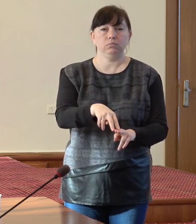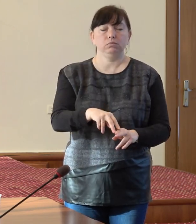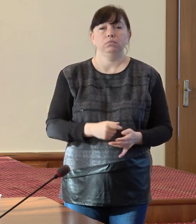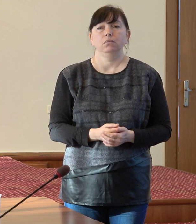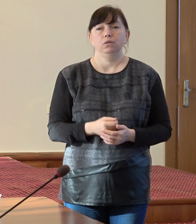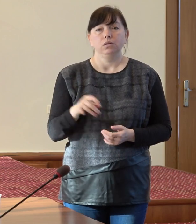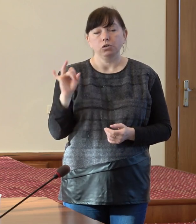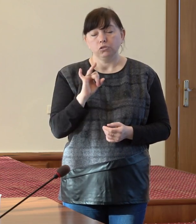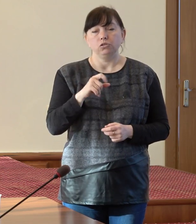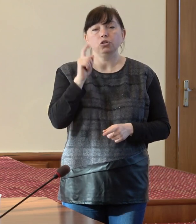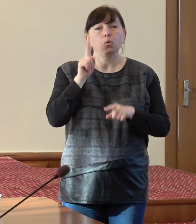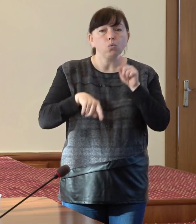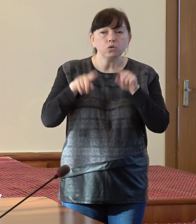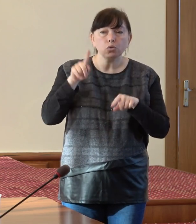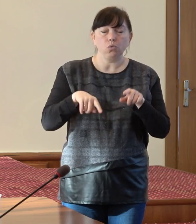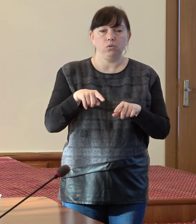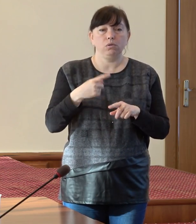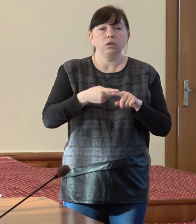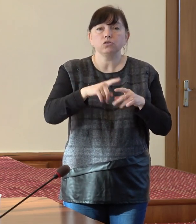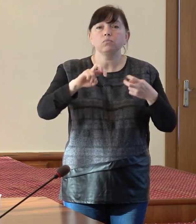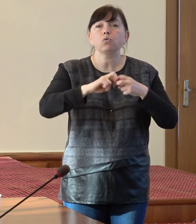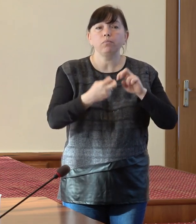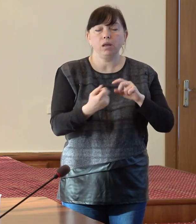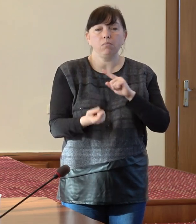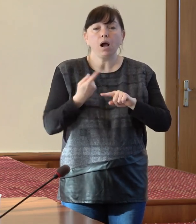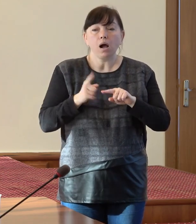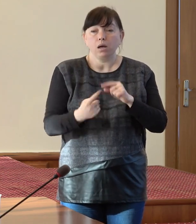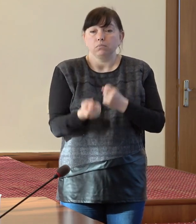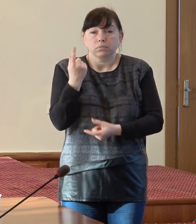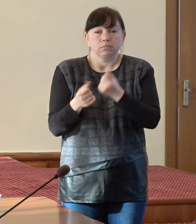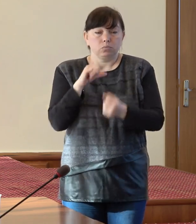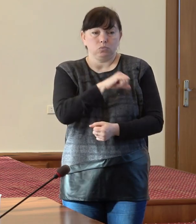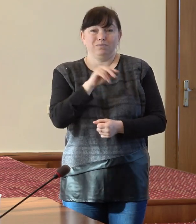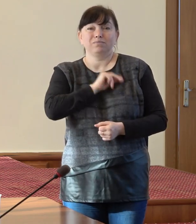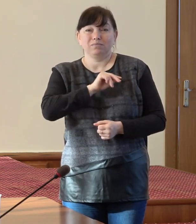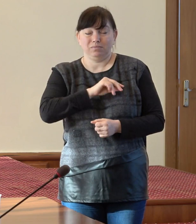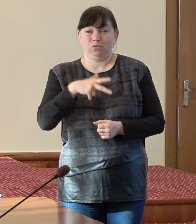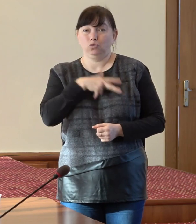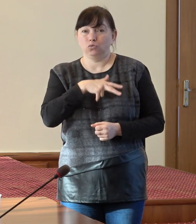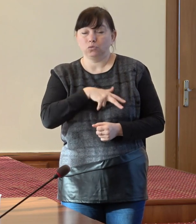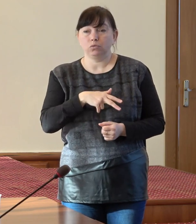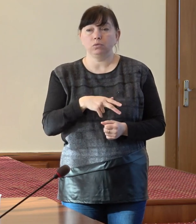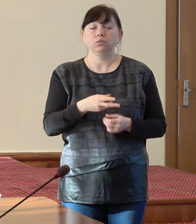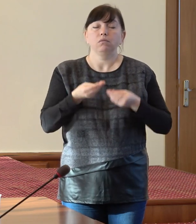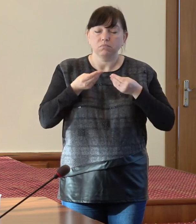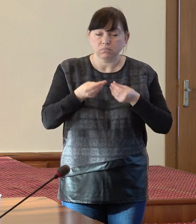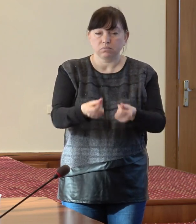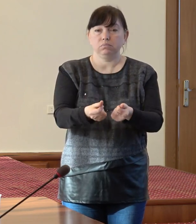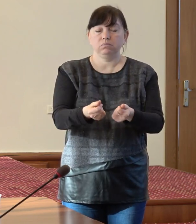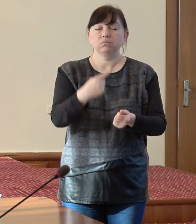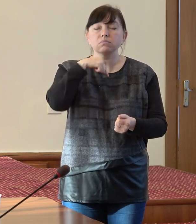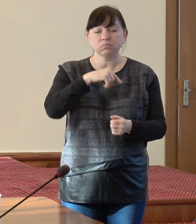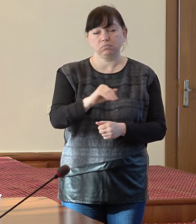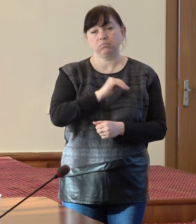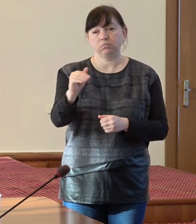uneori, provocările cu care se confrunt asistenții sociali comunitari influențează asupra